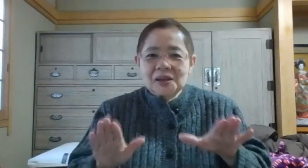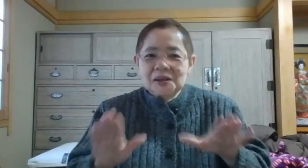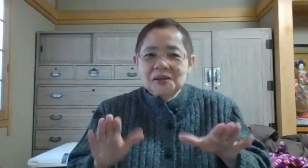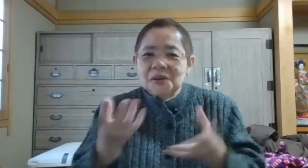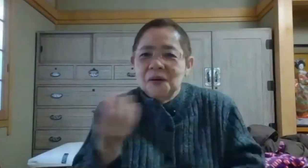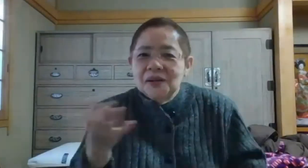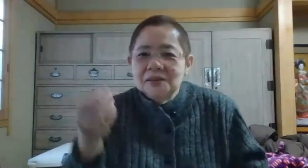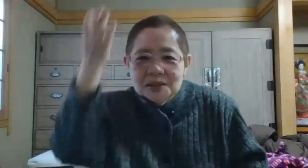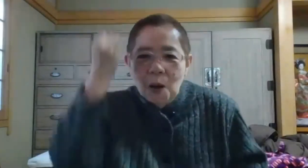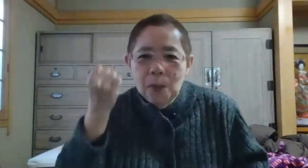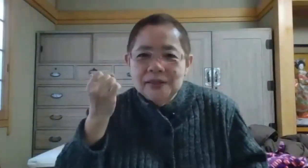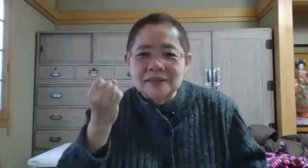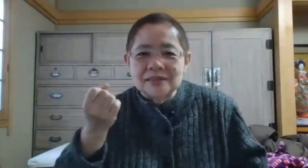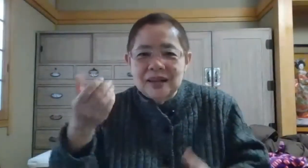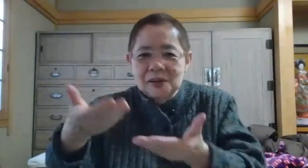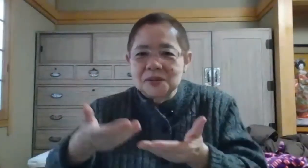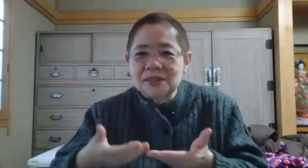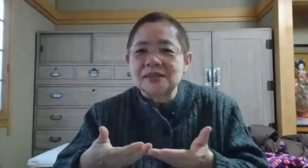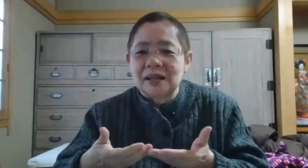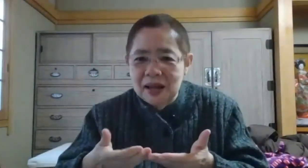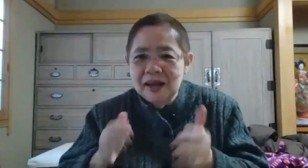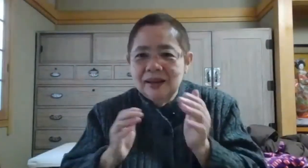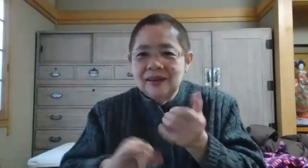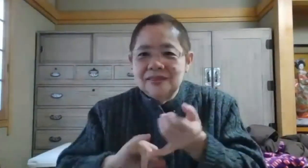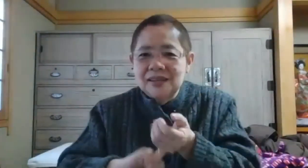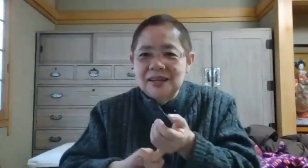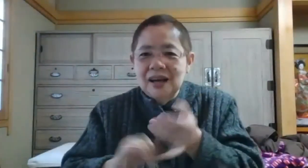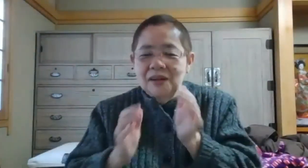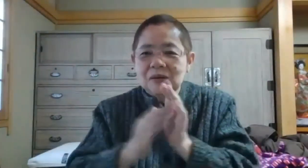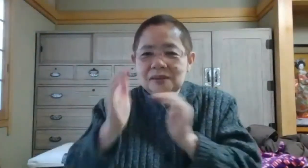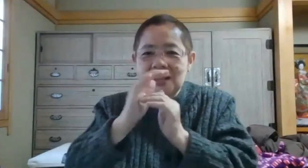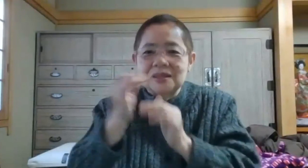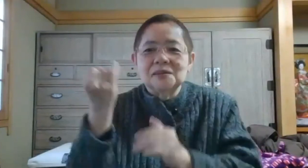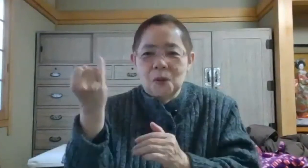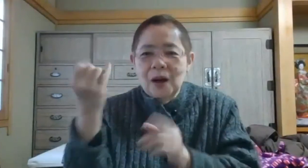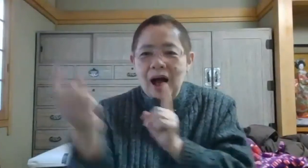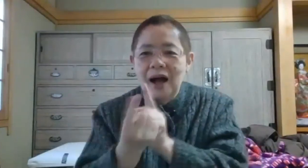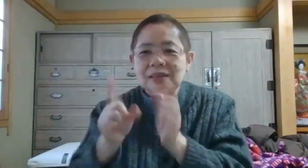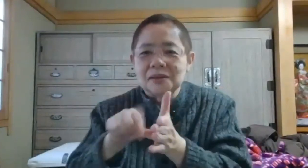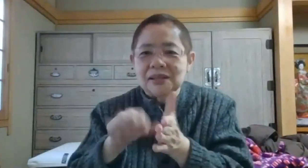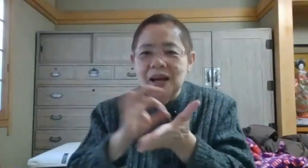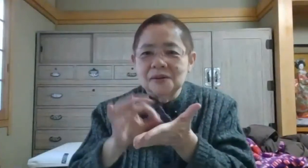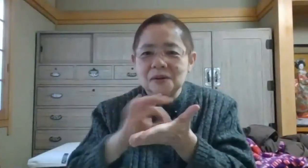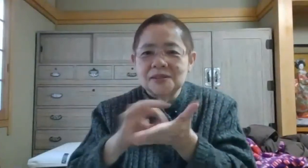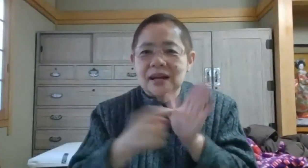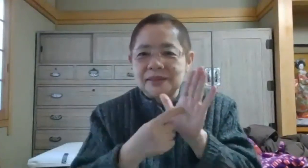今日、つか覚えてくださったんで、ぜひ竹さんと会ったときに、使って